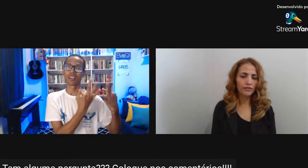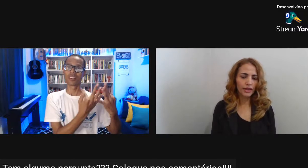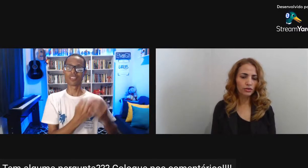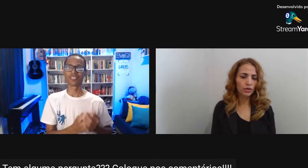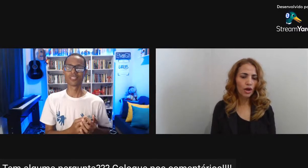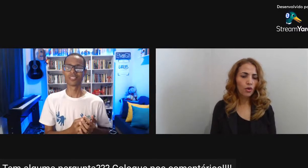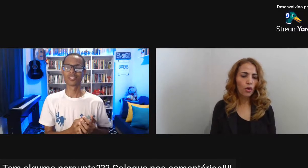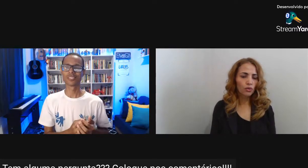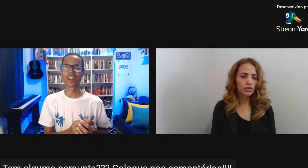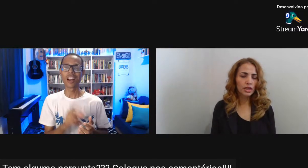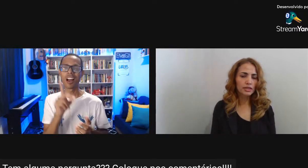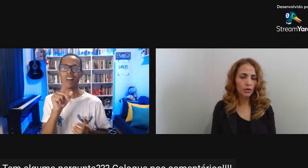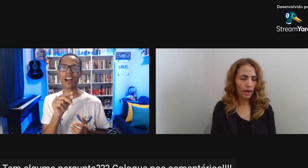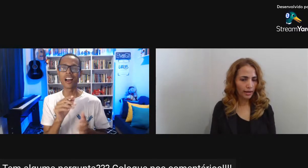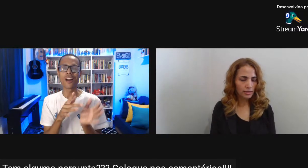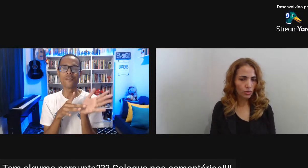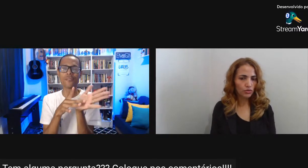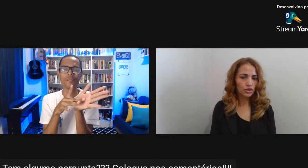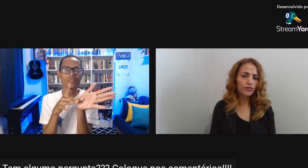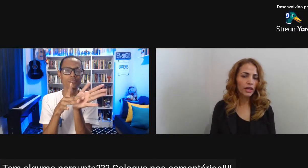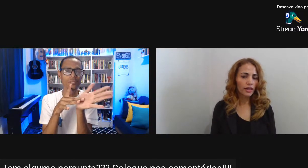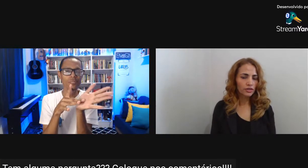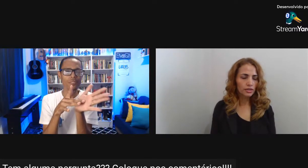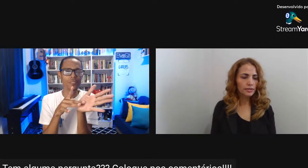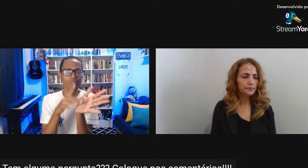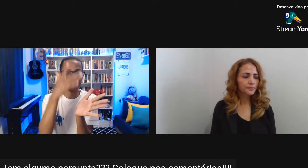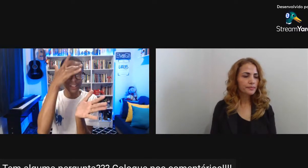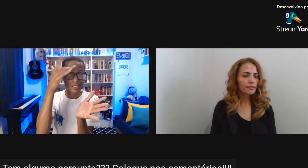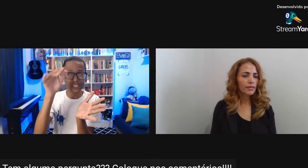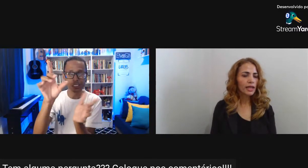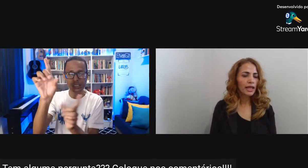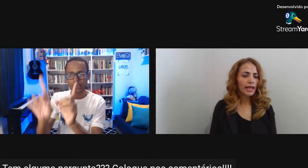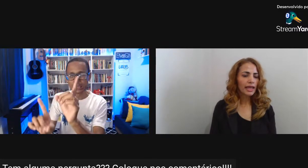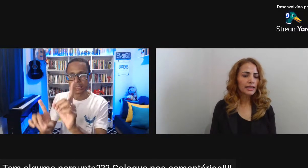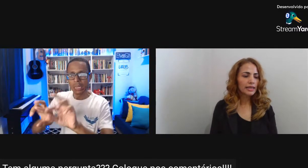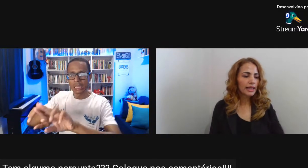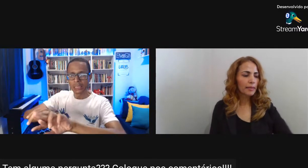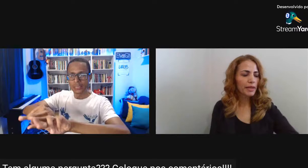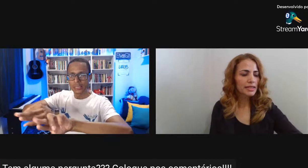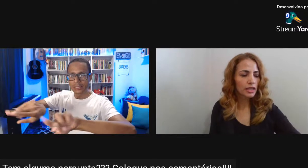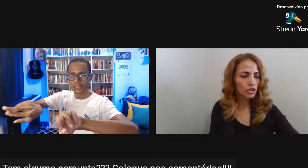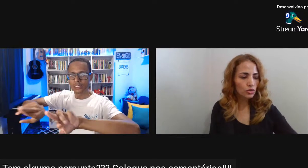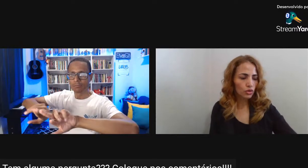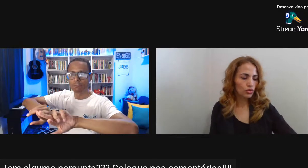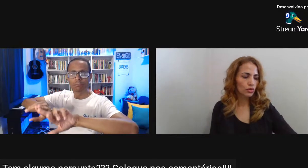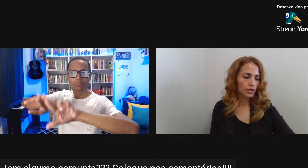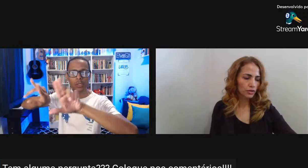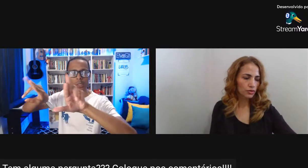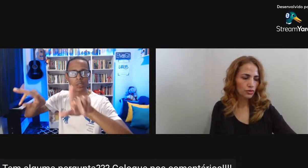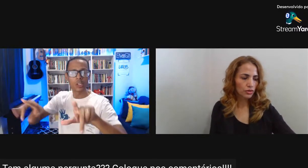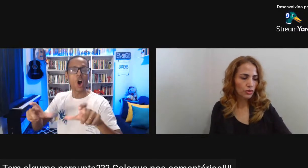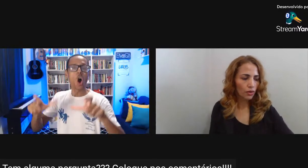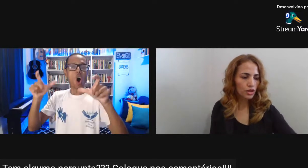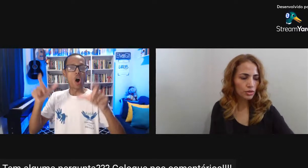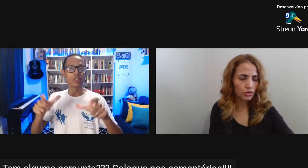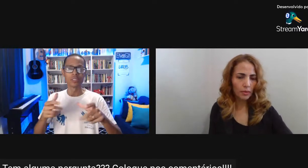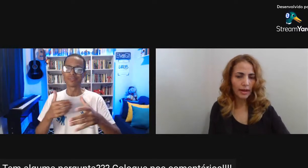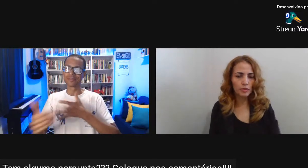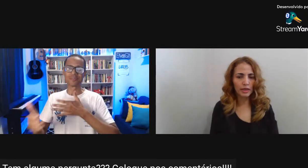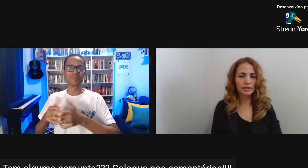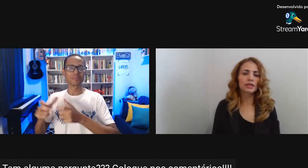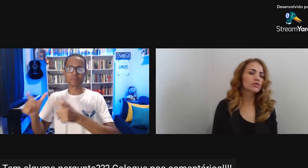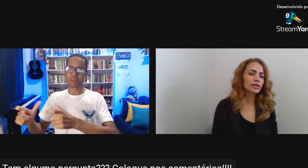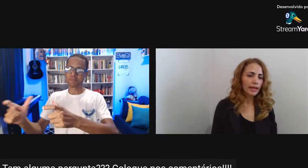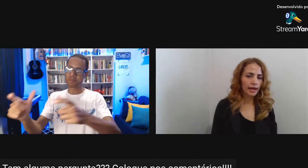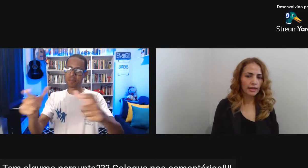falso afeto Com os desiguais Com os diferentes Ele é presente Em todos os contextos Hoje muito